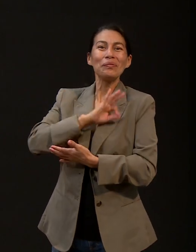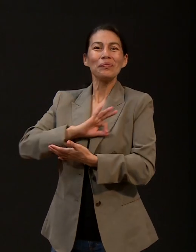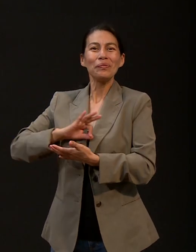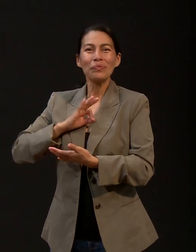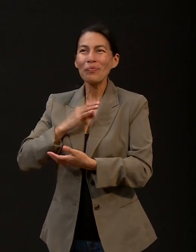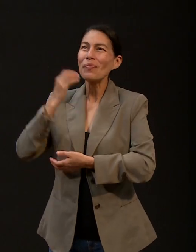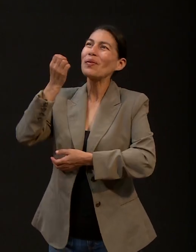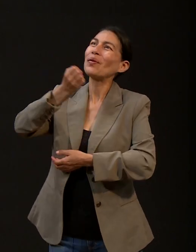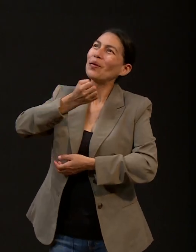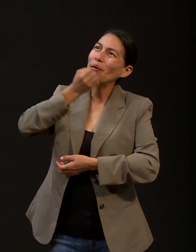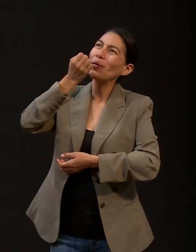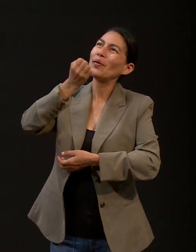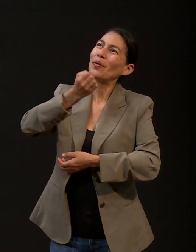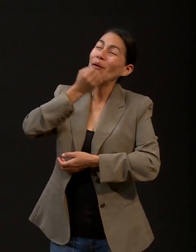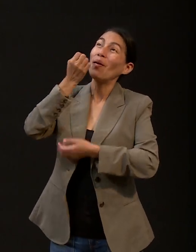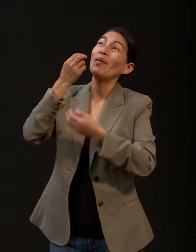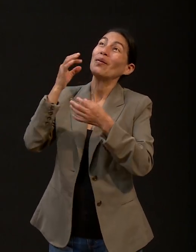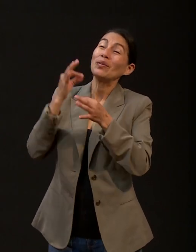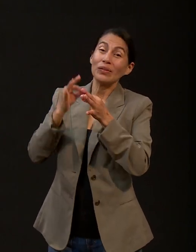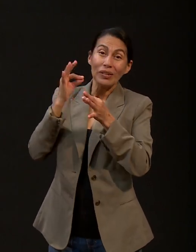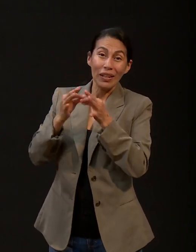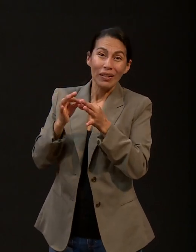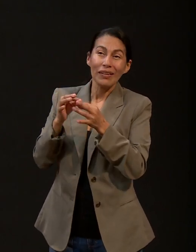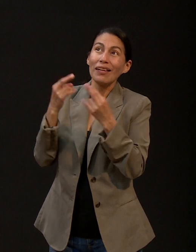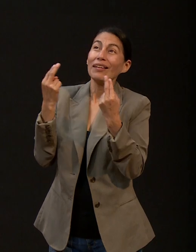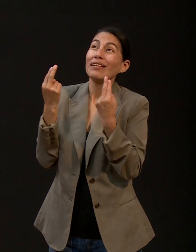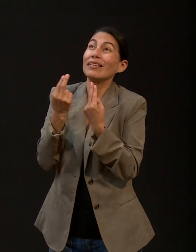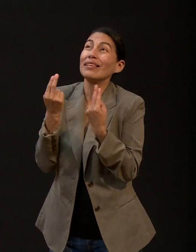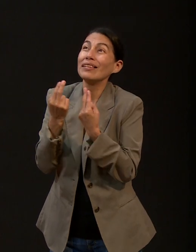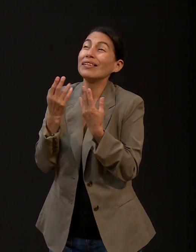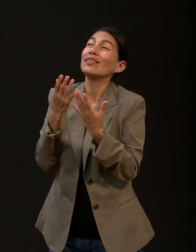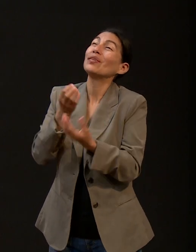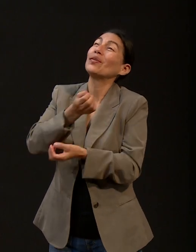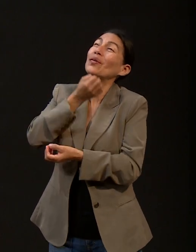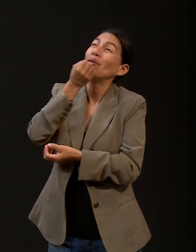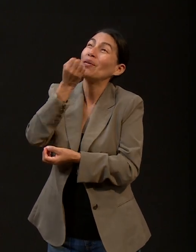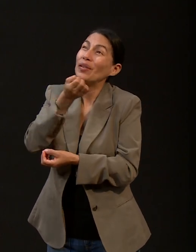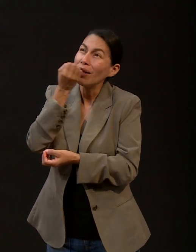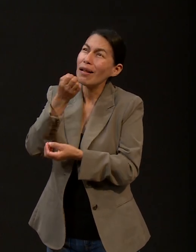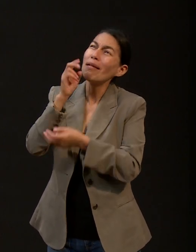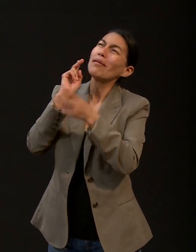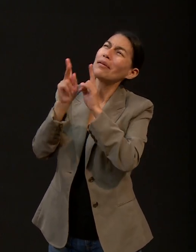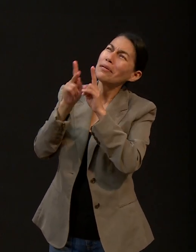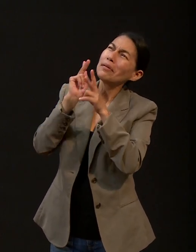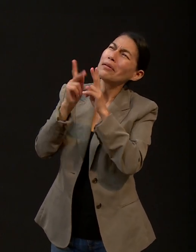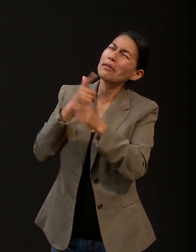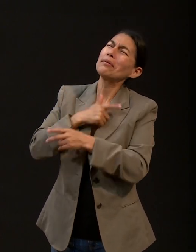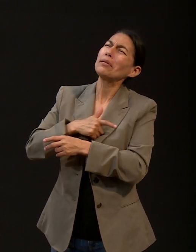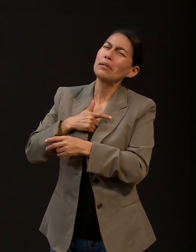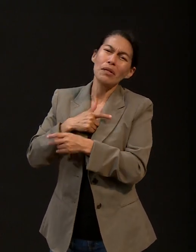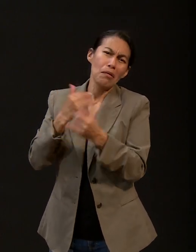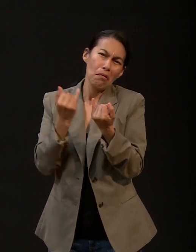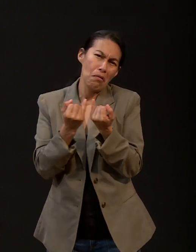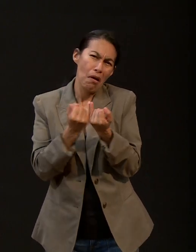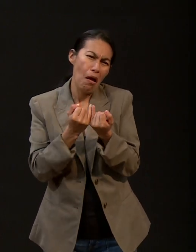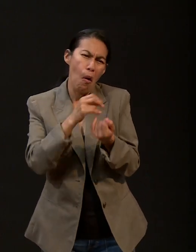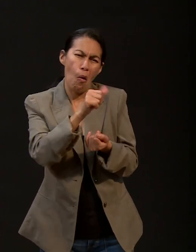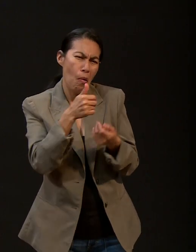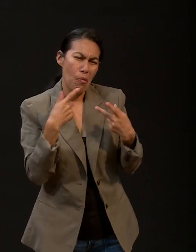es una relación con otra persona que te gusta, te agrada platicar, estar con esa